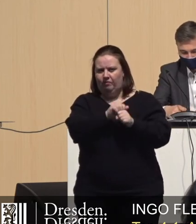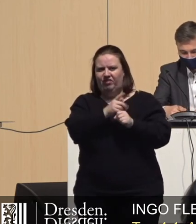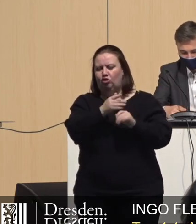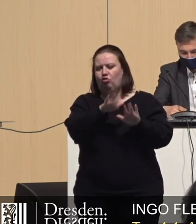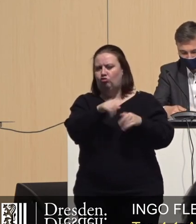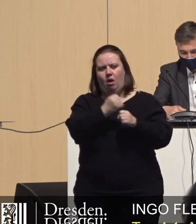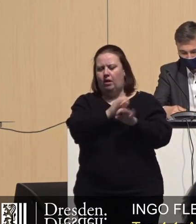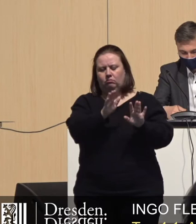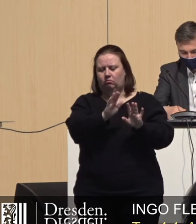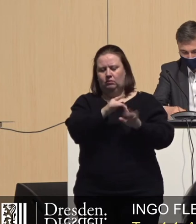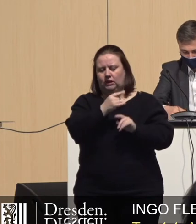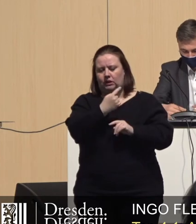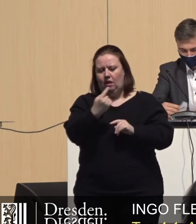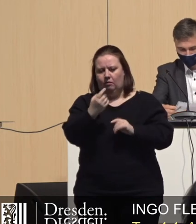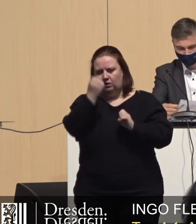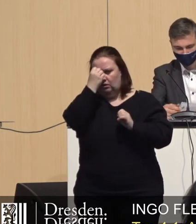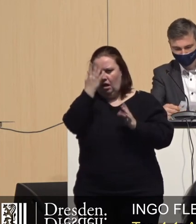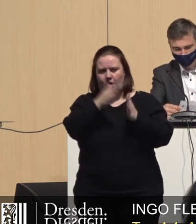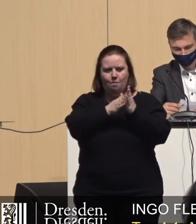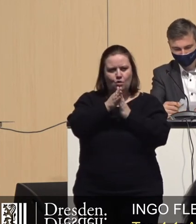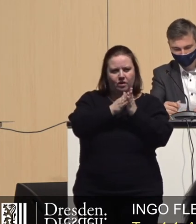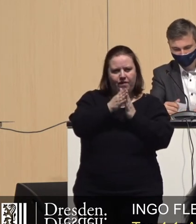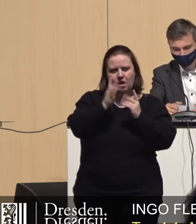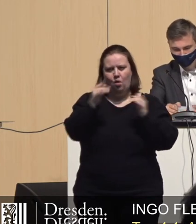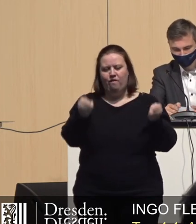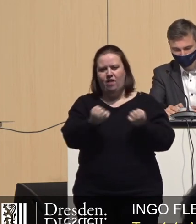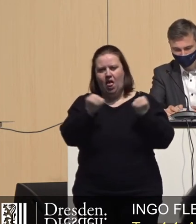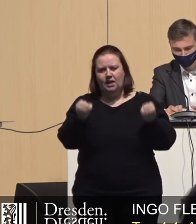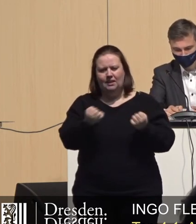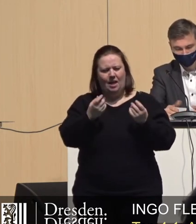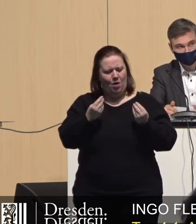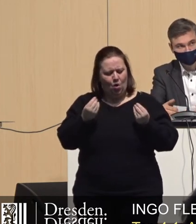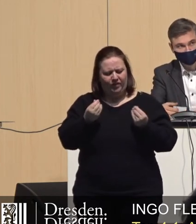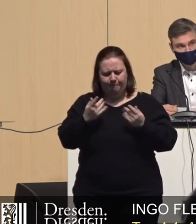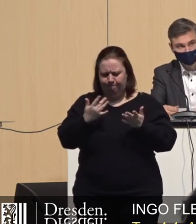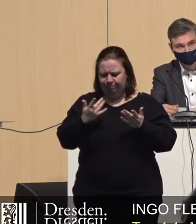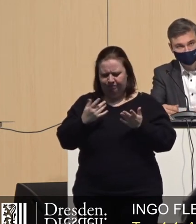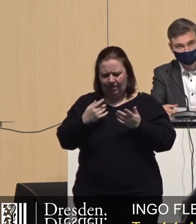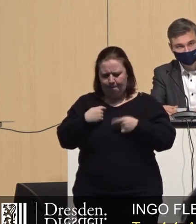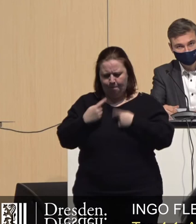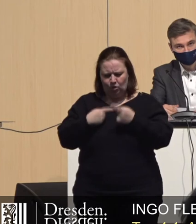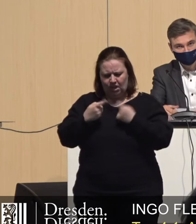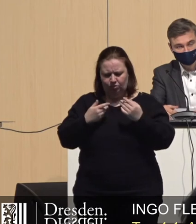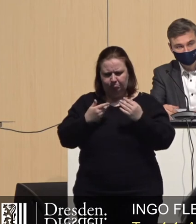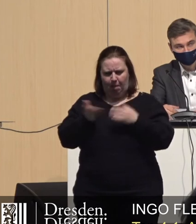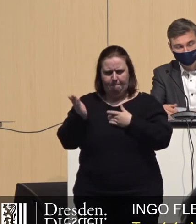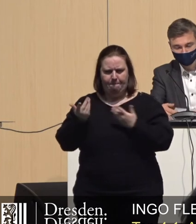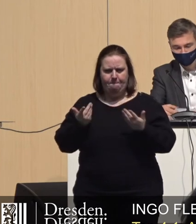unterstellen. Die meisten von denen sind motiviert und die sind auch fleißig, aber hier stimmt doch einfach was in den Prozedere nicht.